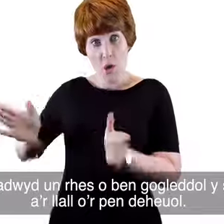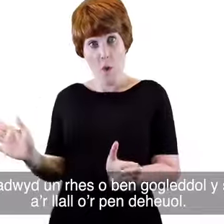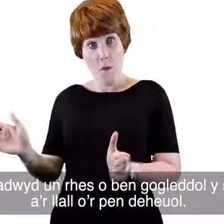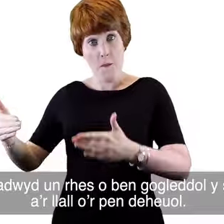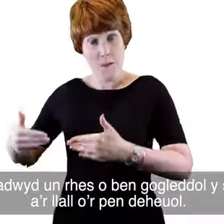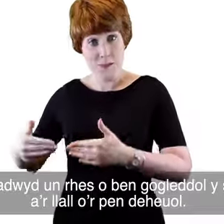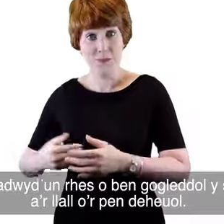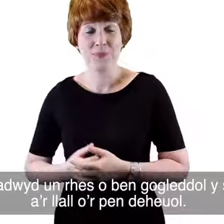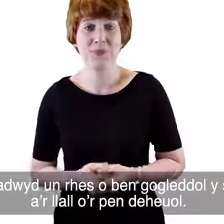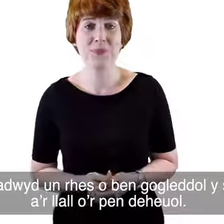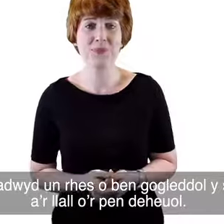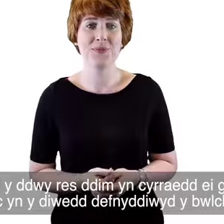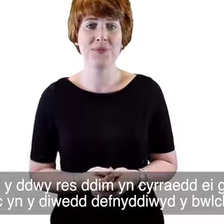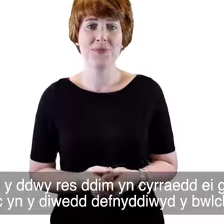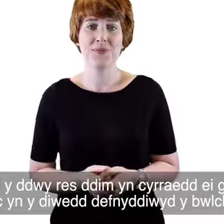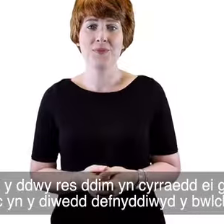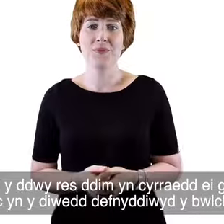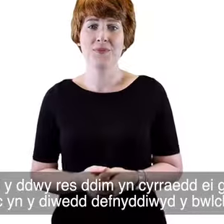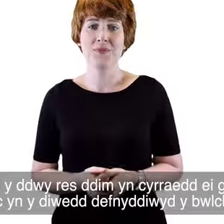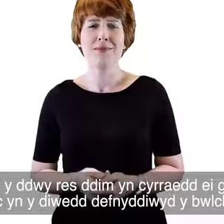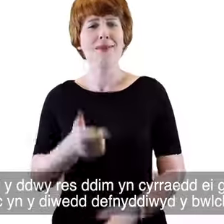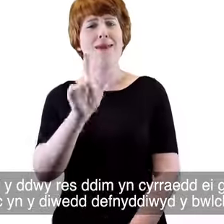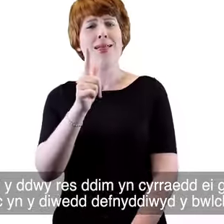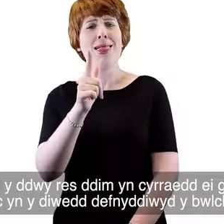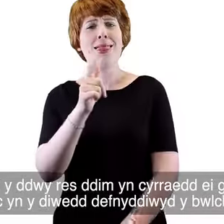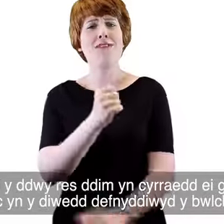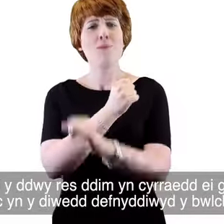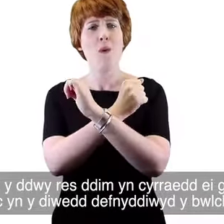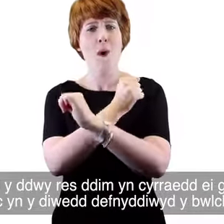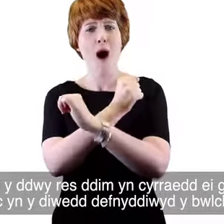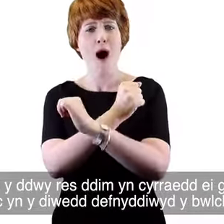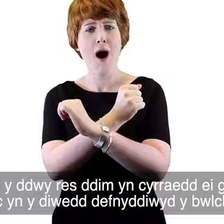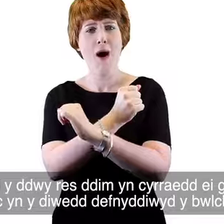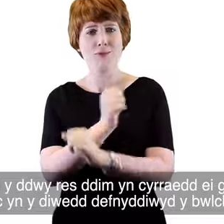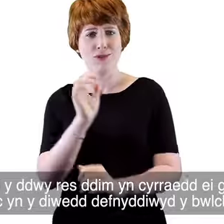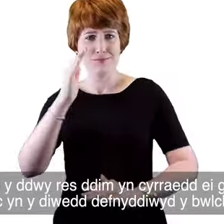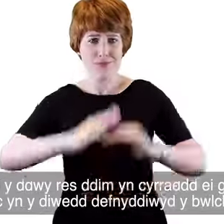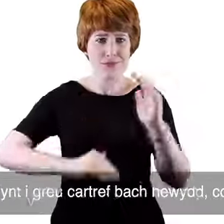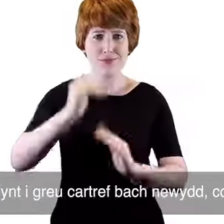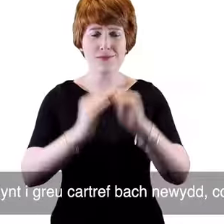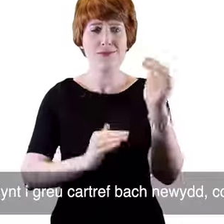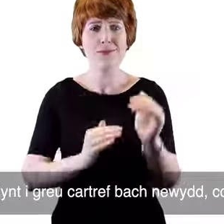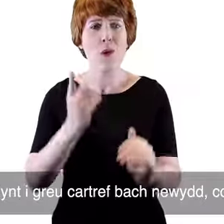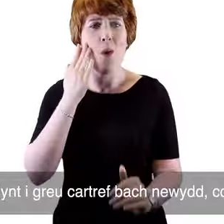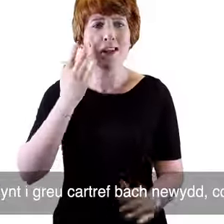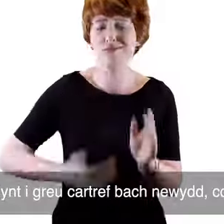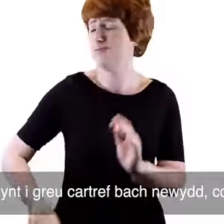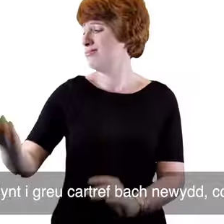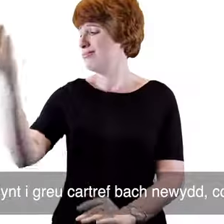'r pen dyheol. Doedd y ddwy rhes ddim yn cyrraedd ei gilydd ac yn y diwad defnyddwyd y bwlch rhyngthint i greu cartref bach